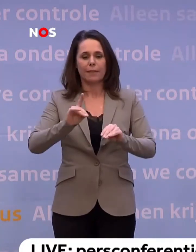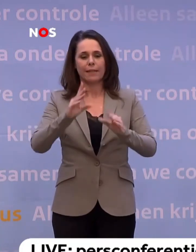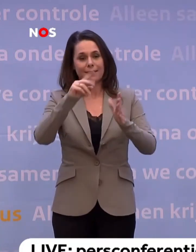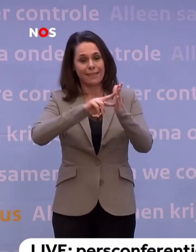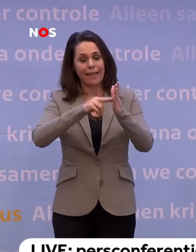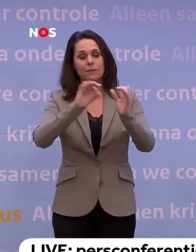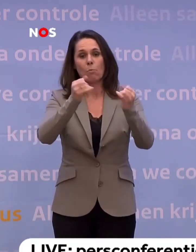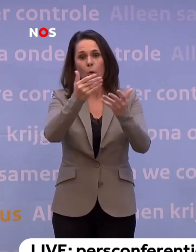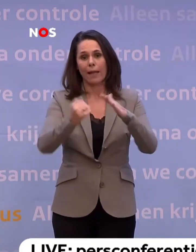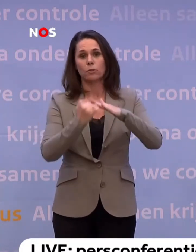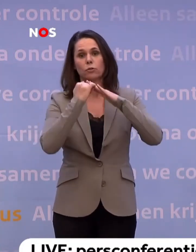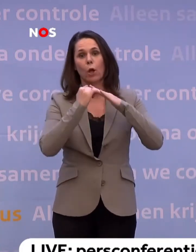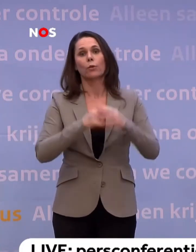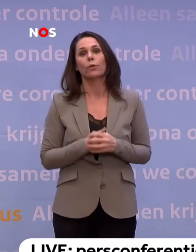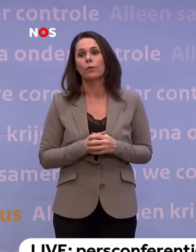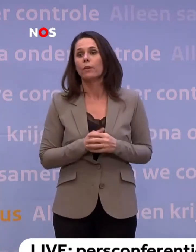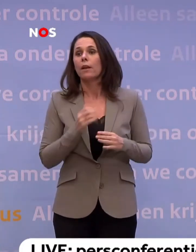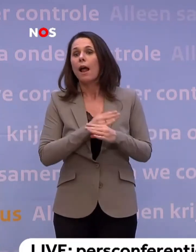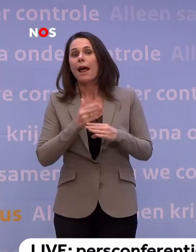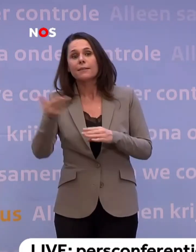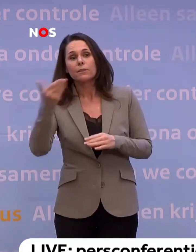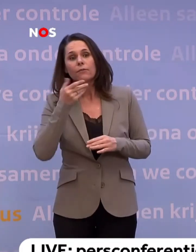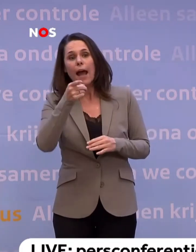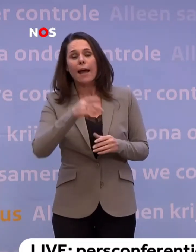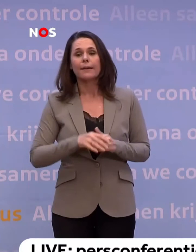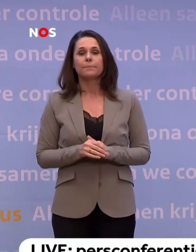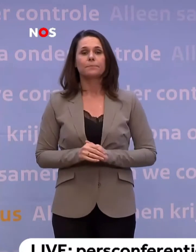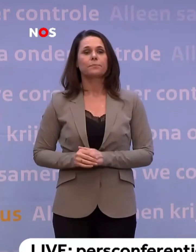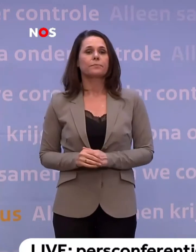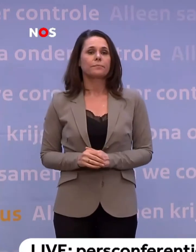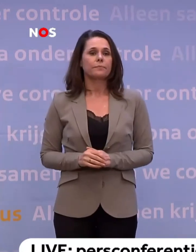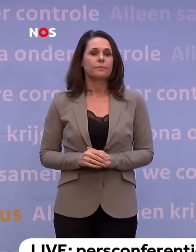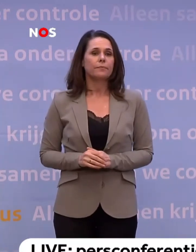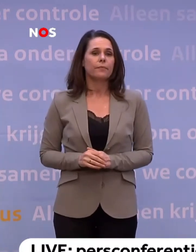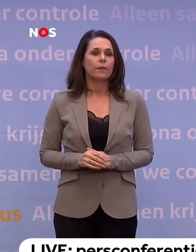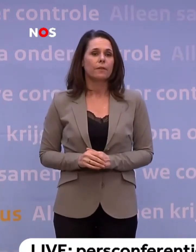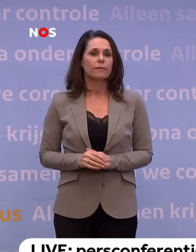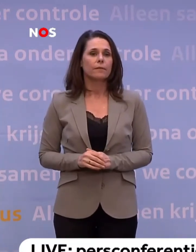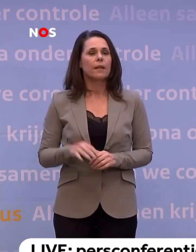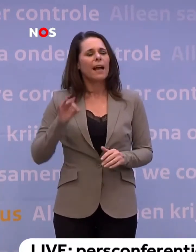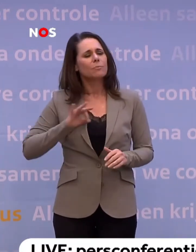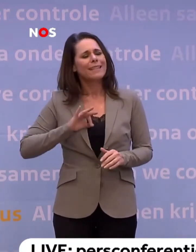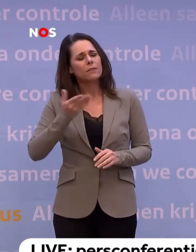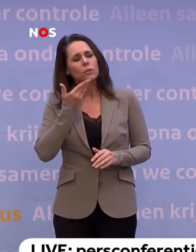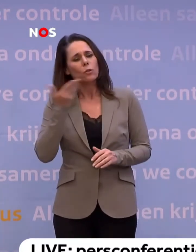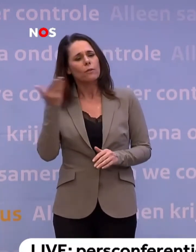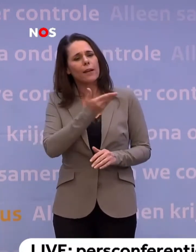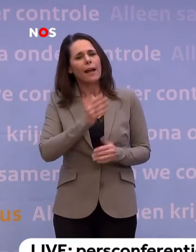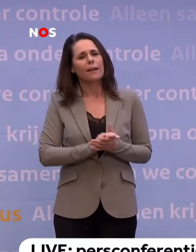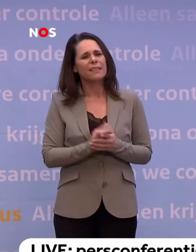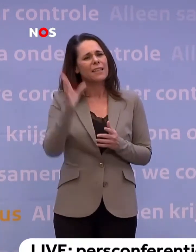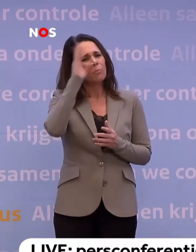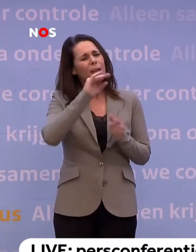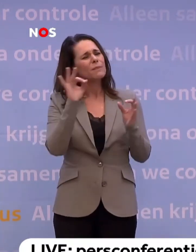juist die technische mogelijkheden. Laatste vraag hier in het midden. Ja, had een vraag aan minister De Jonge. Ik snap niet